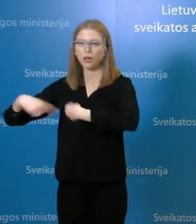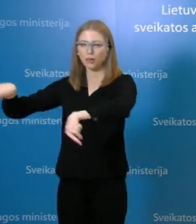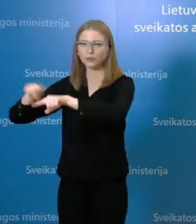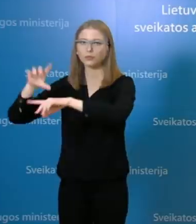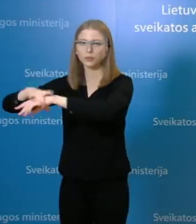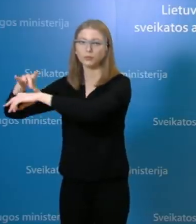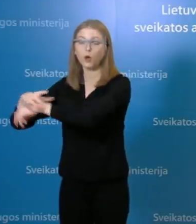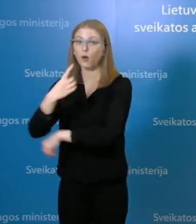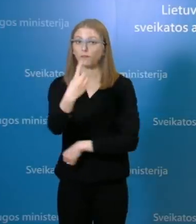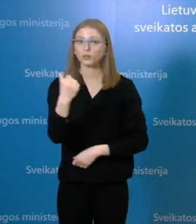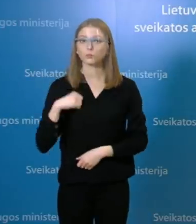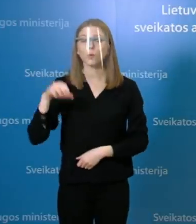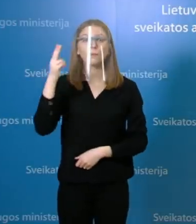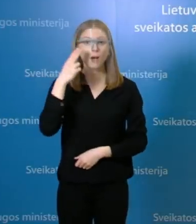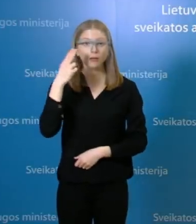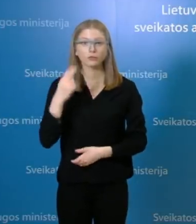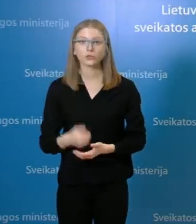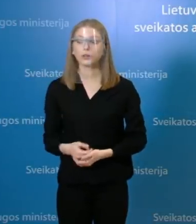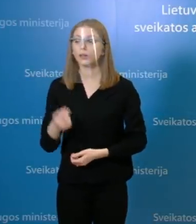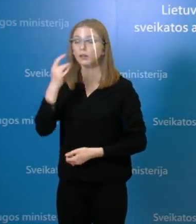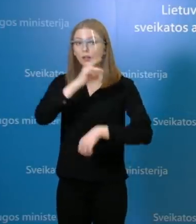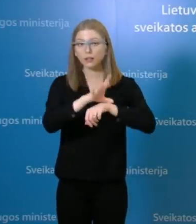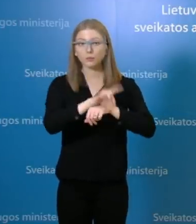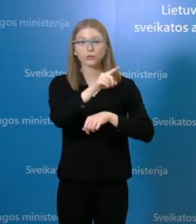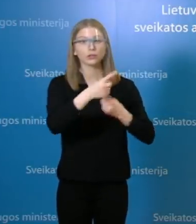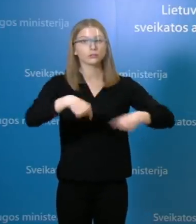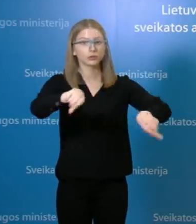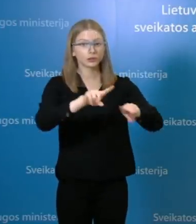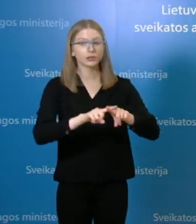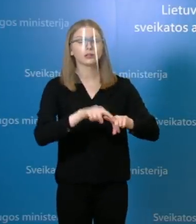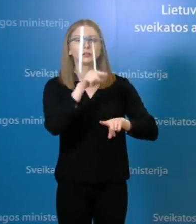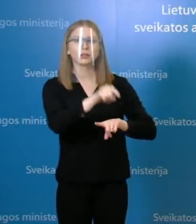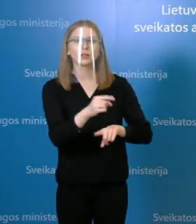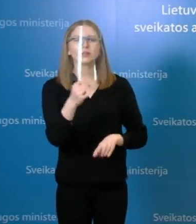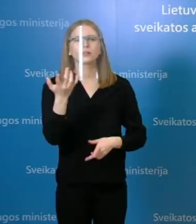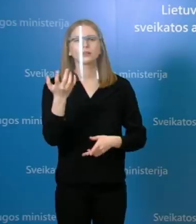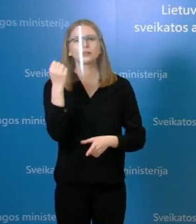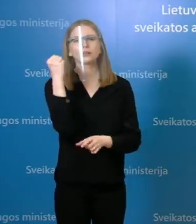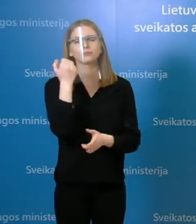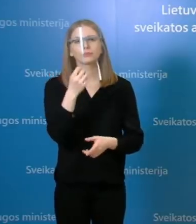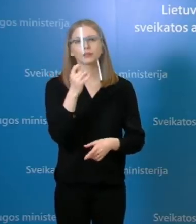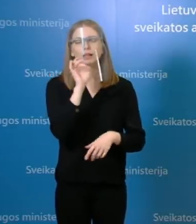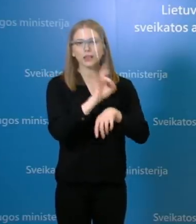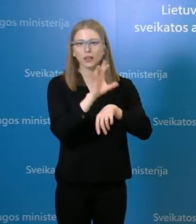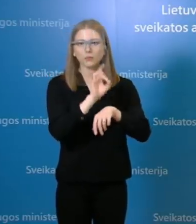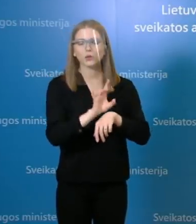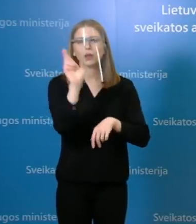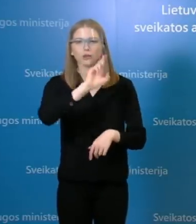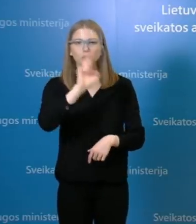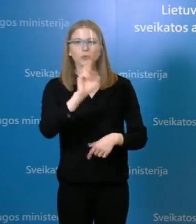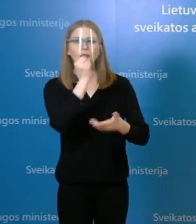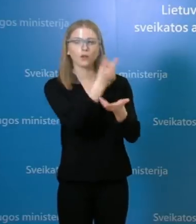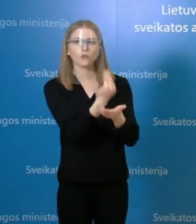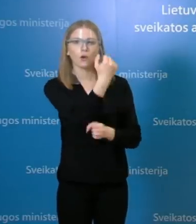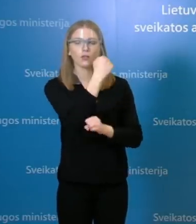Klaipėdos apskritėje susirgęs asmuo yra Respublikinės klaipėdos ligoninės darbuotojas, tačiau šis asmuo nuo kovo